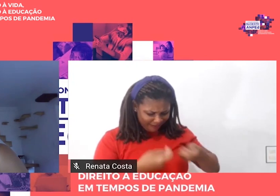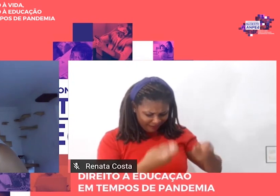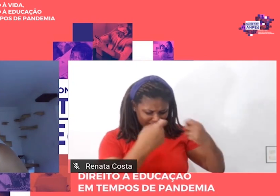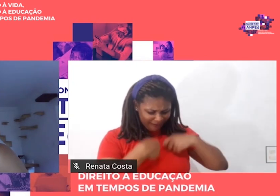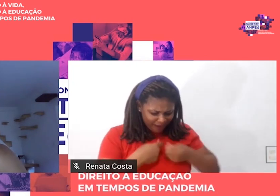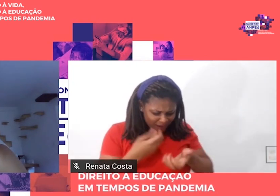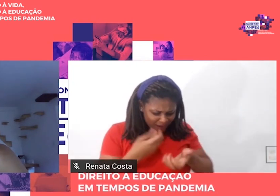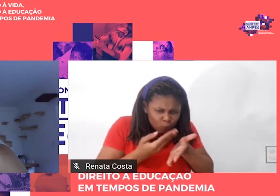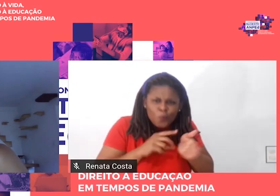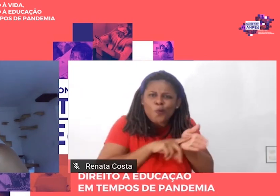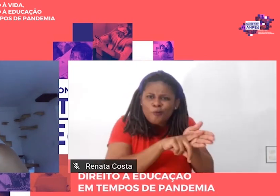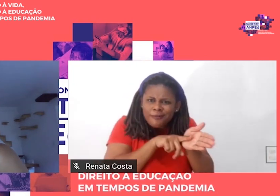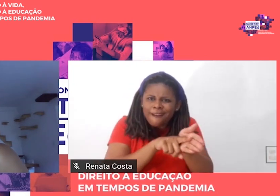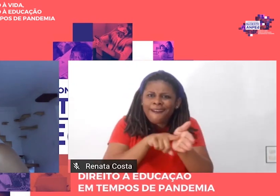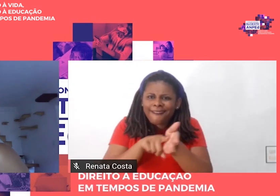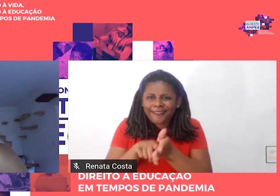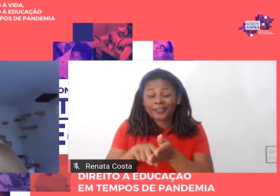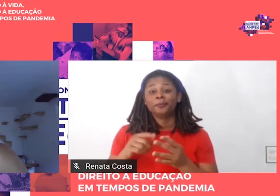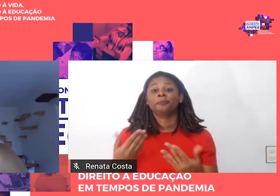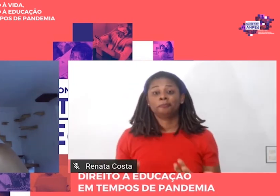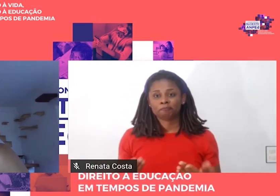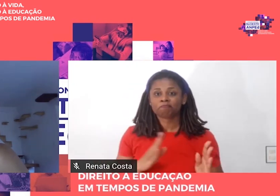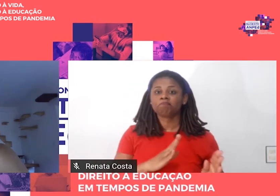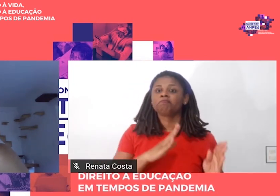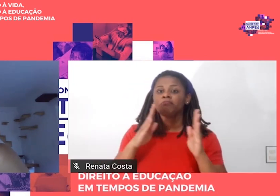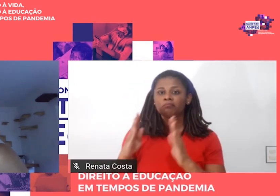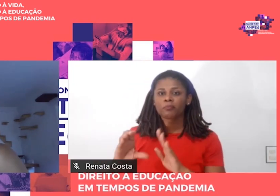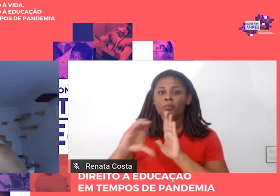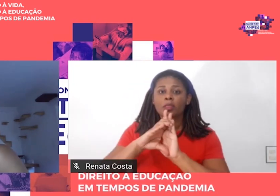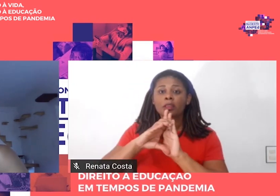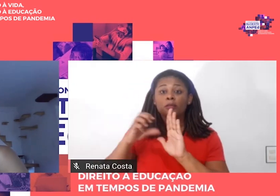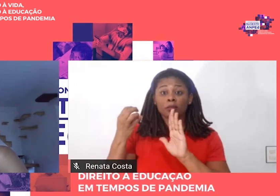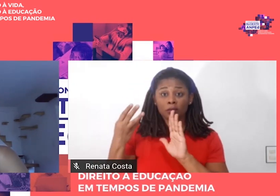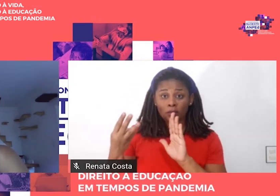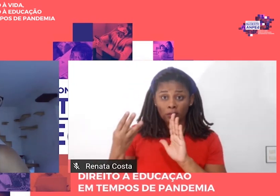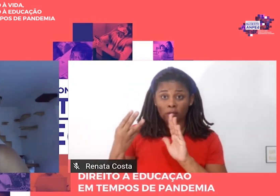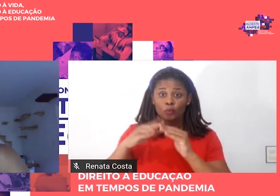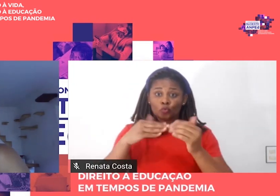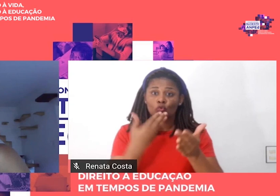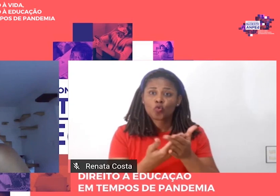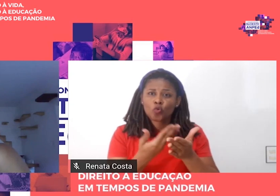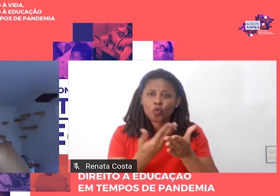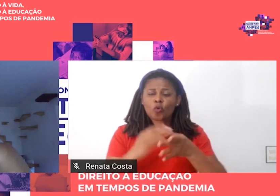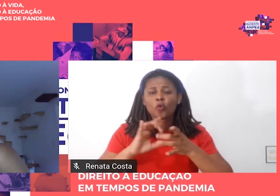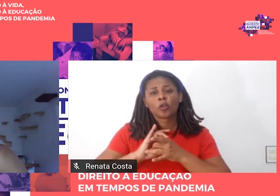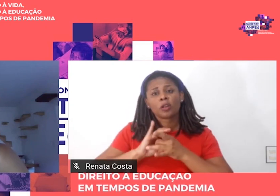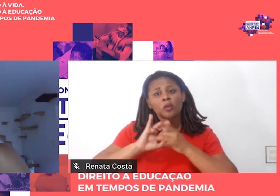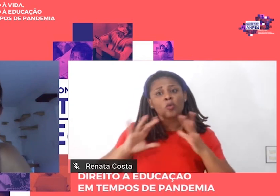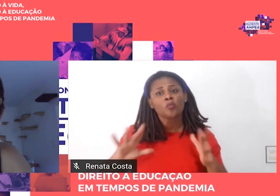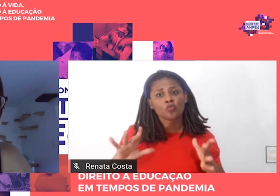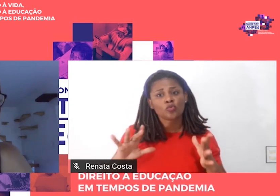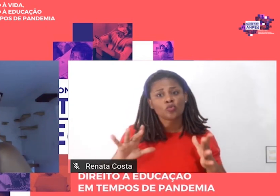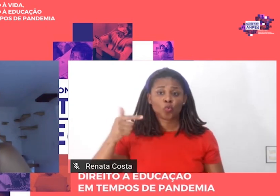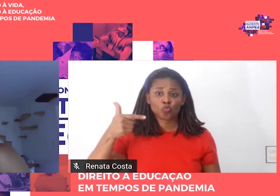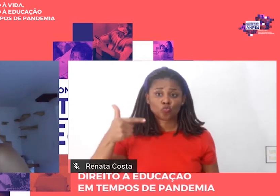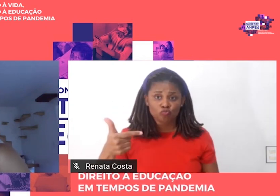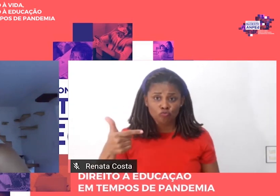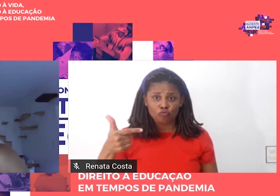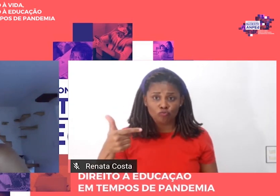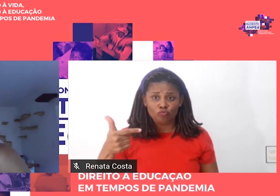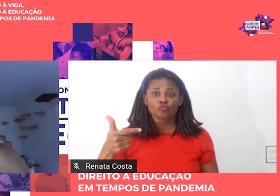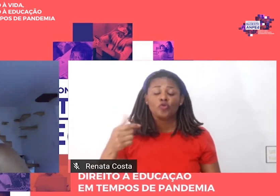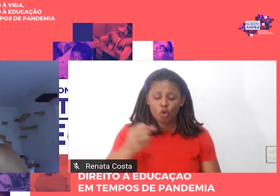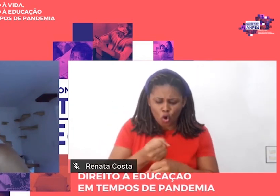O capítulo 3, Escola e Democracia 2, para além da curvatura da vara, dá continuidade às